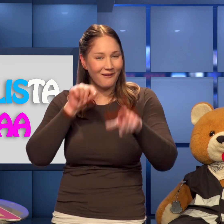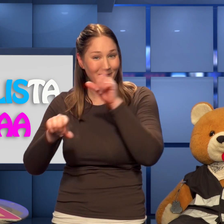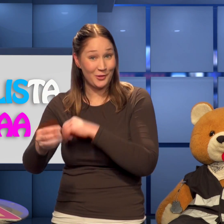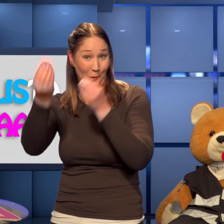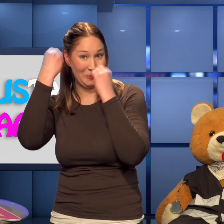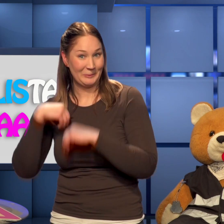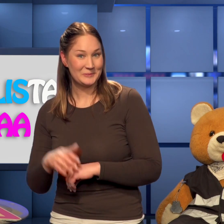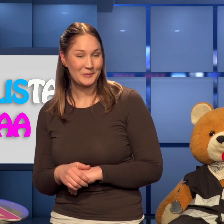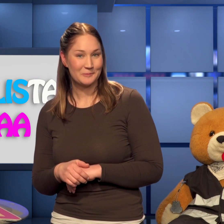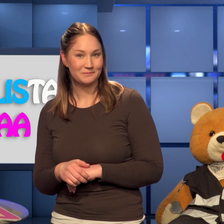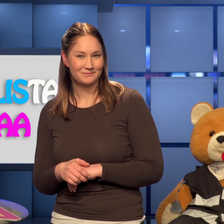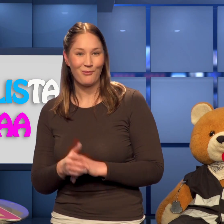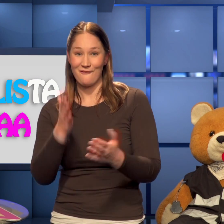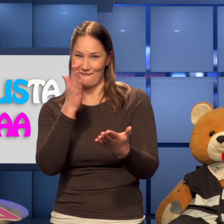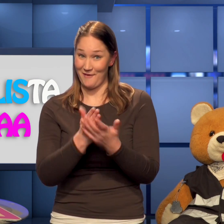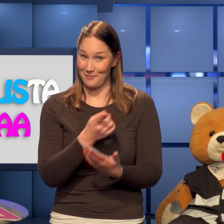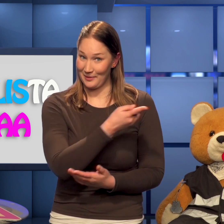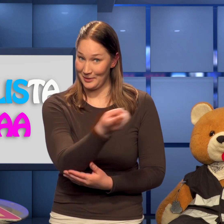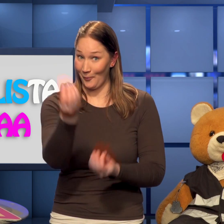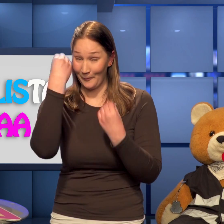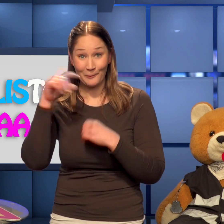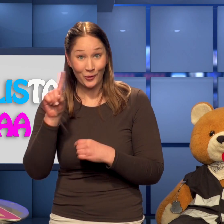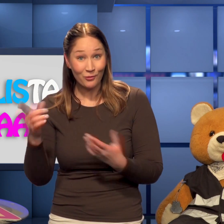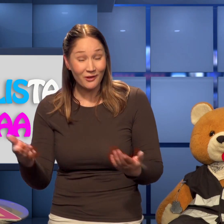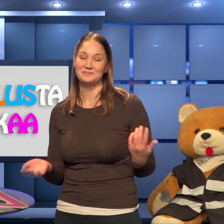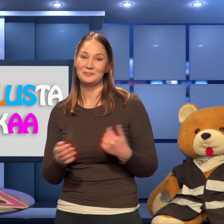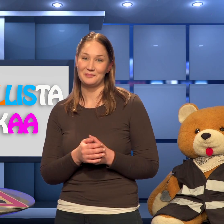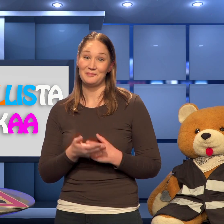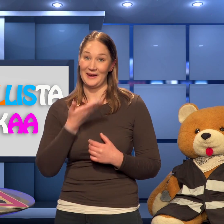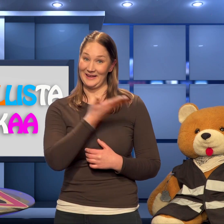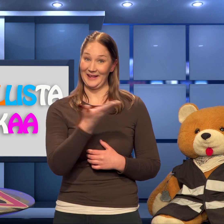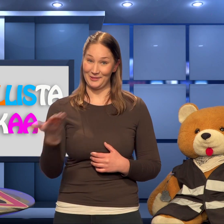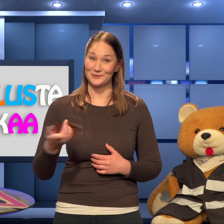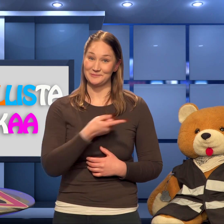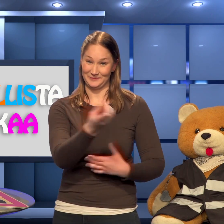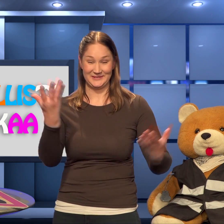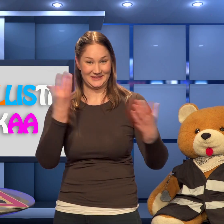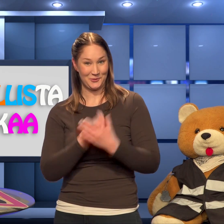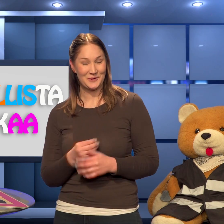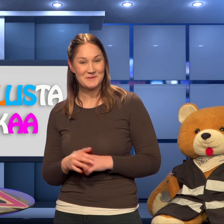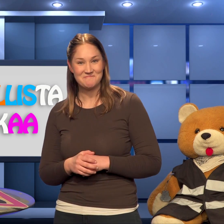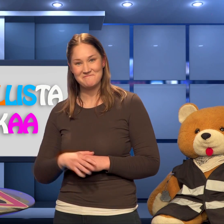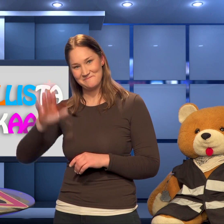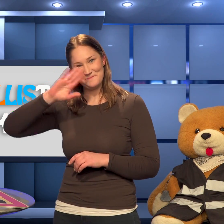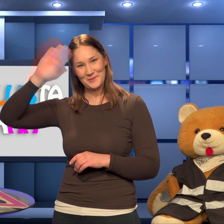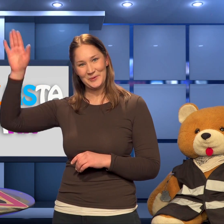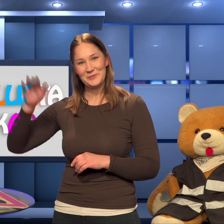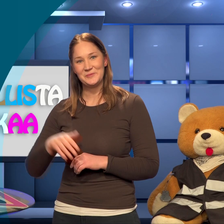havainnoimassa ympäristöjä täten oppimassa. Olen varma, että opit jotakin. Kiitos, kun olitte seurassani. Moi moi!